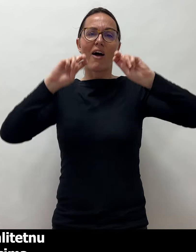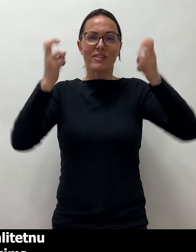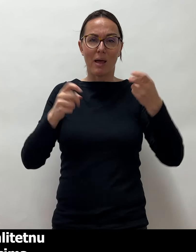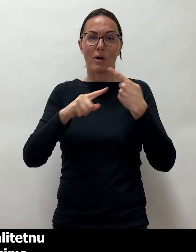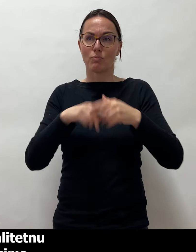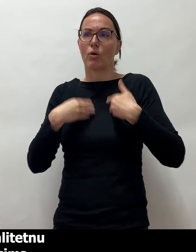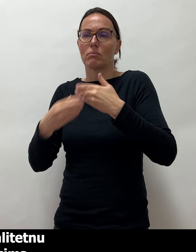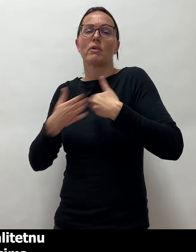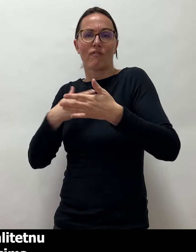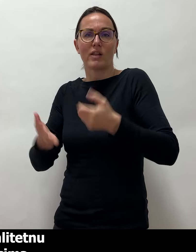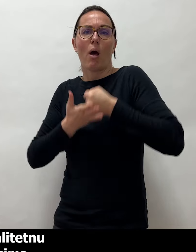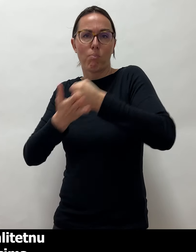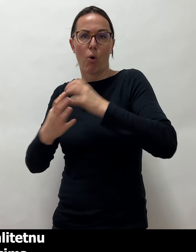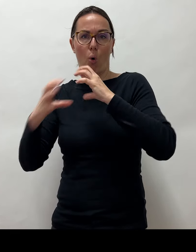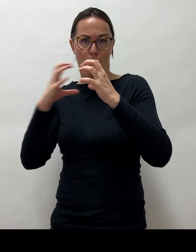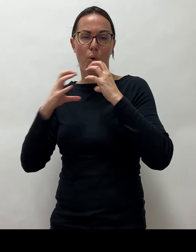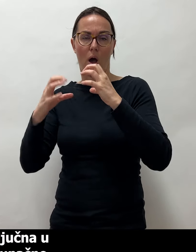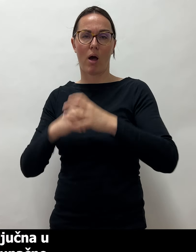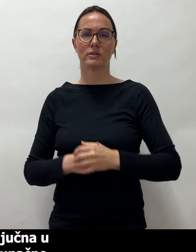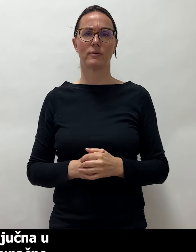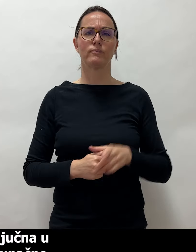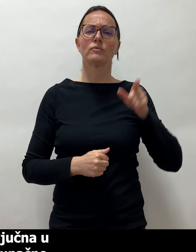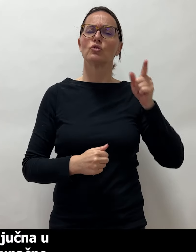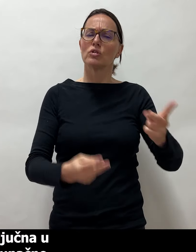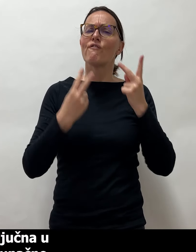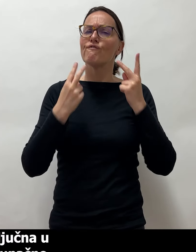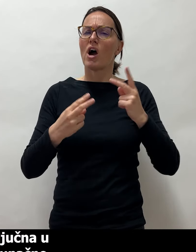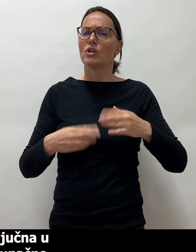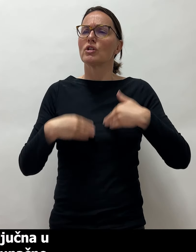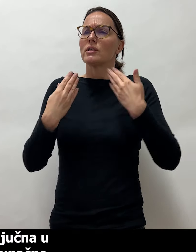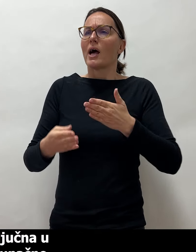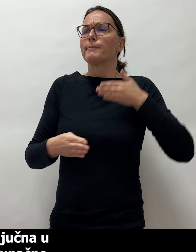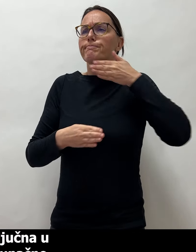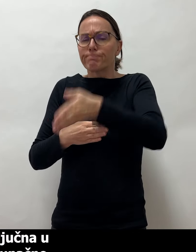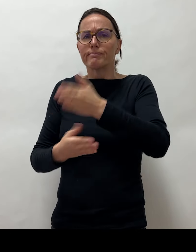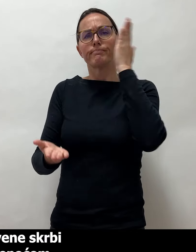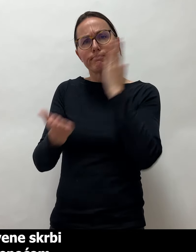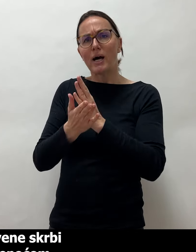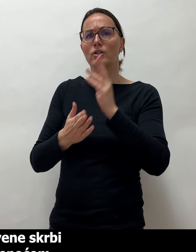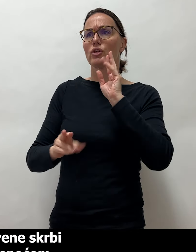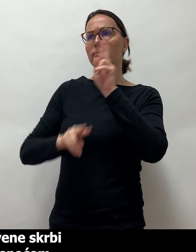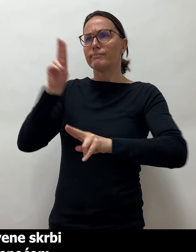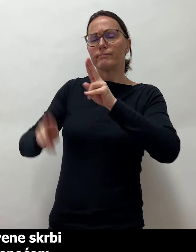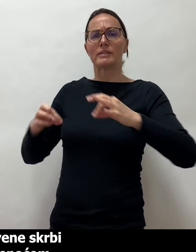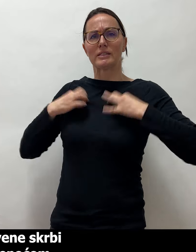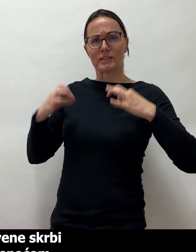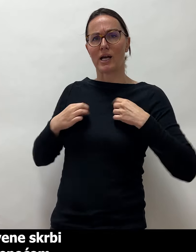temama kako bi pružili kvalitetnu podršku korisnicima. Njihova uloga je ključna u osiguravanju pristupačne i adekvatne